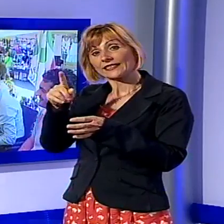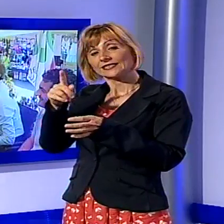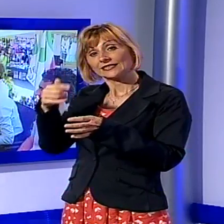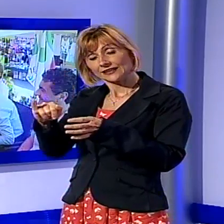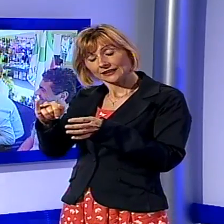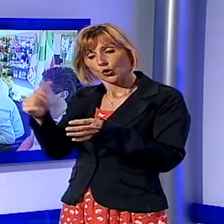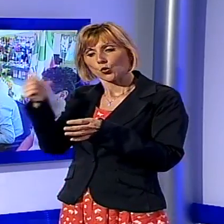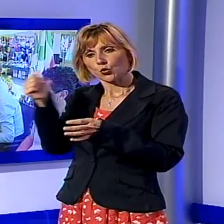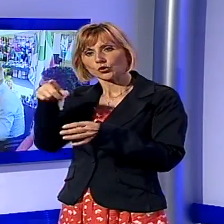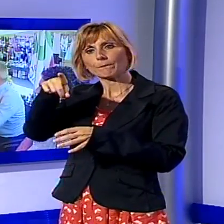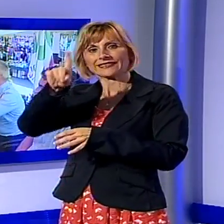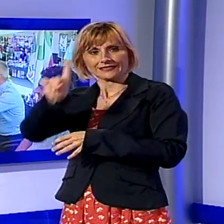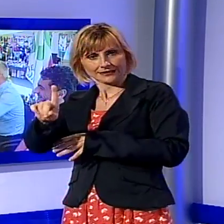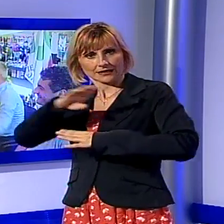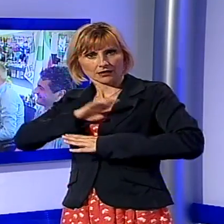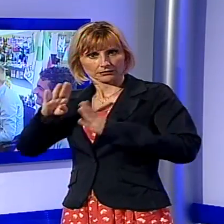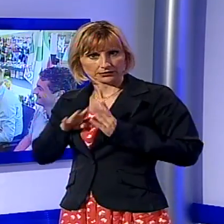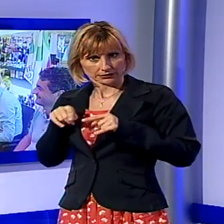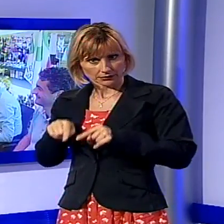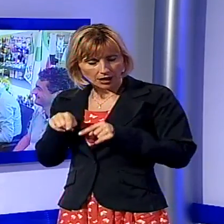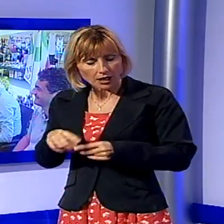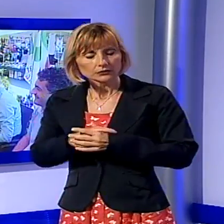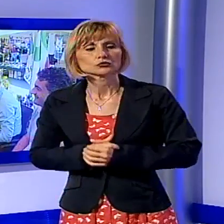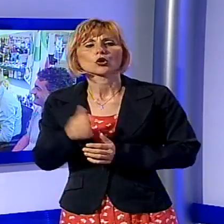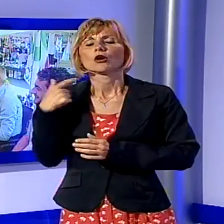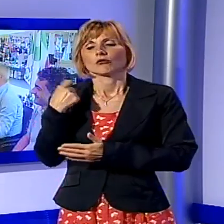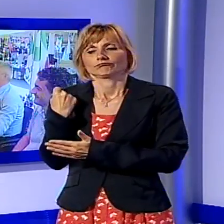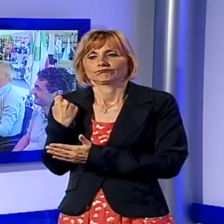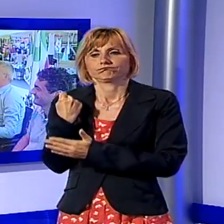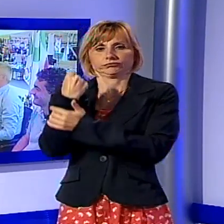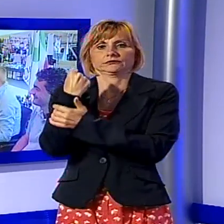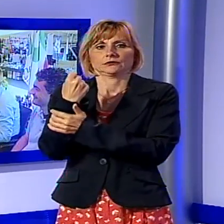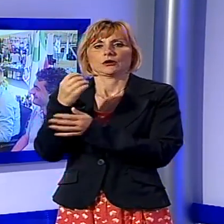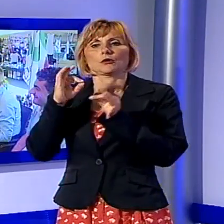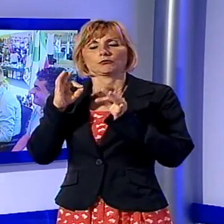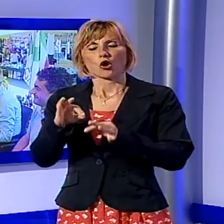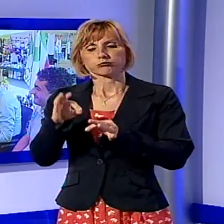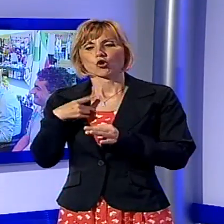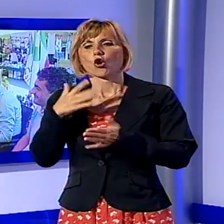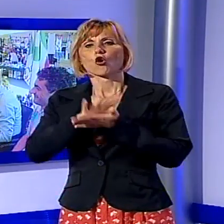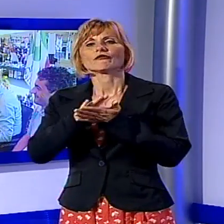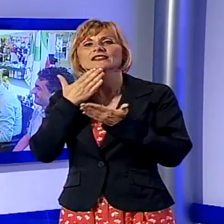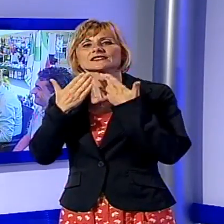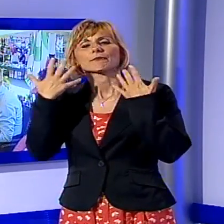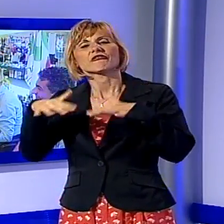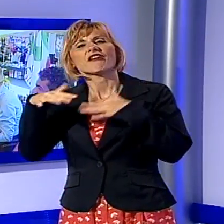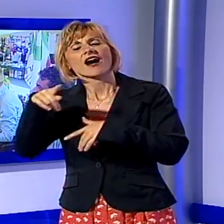stato ribadito in più di una circostanza in una conferenza stampa che si è svolta alla gelateria 22 in passeggiata, è arrivato il vice